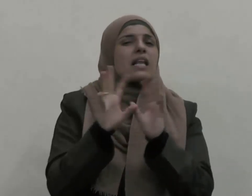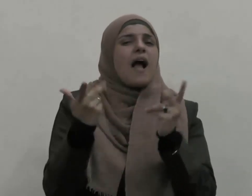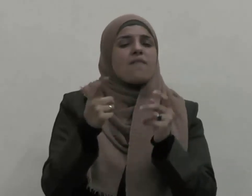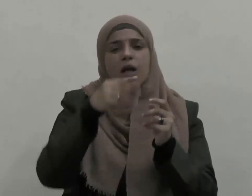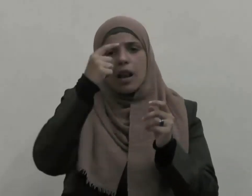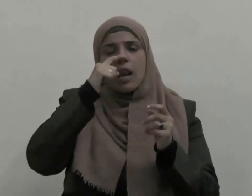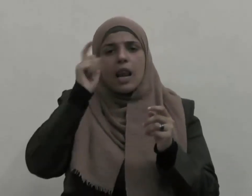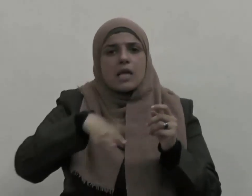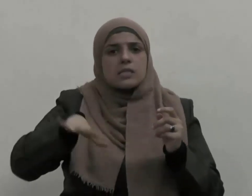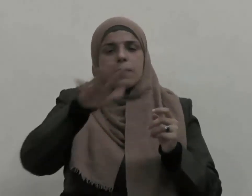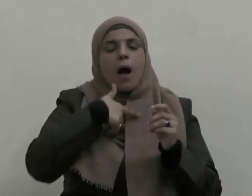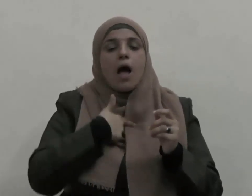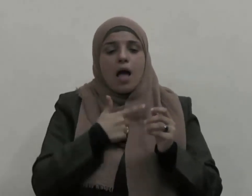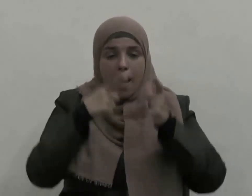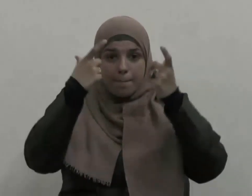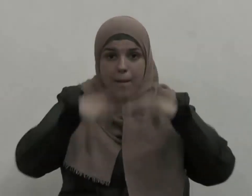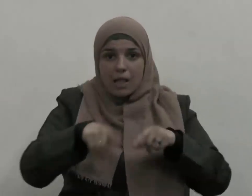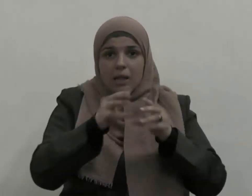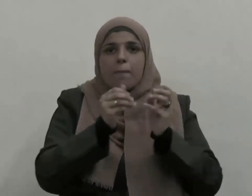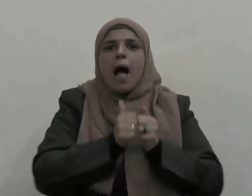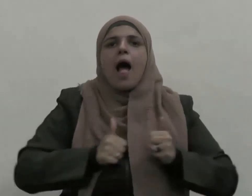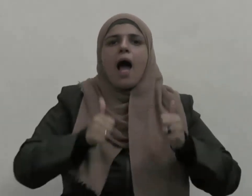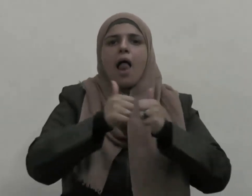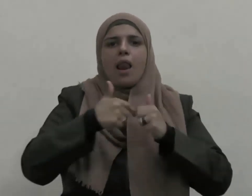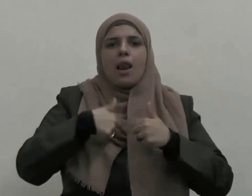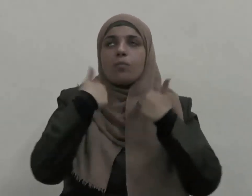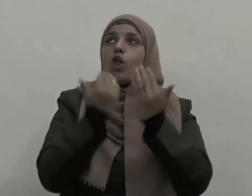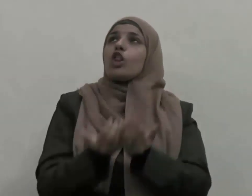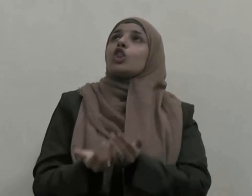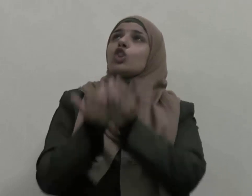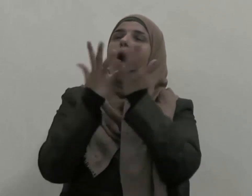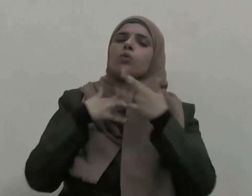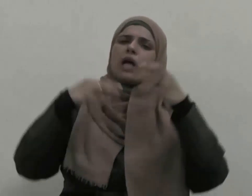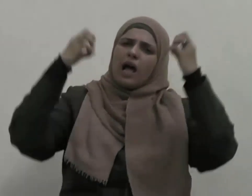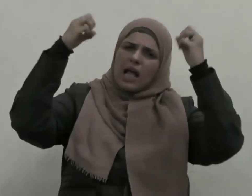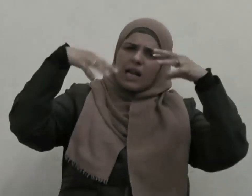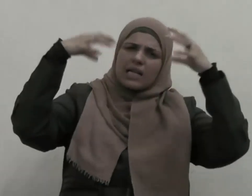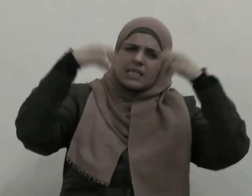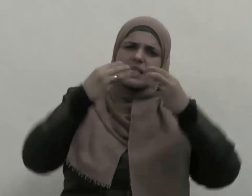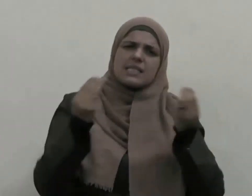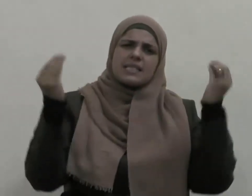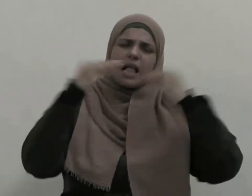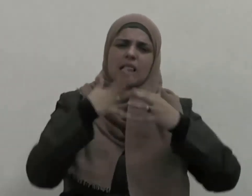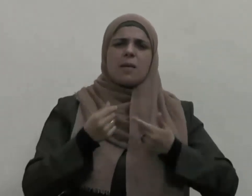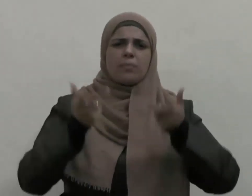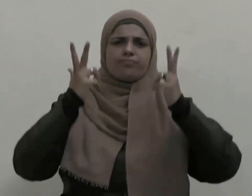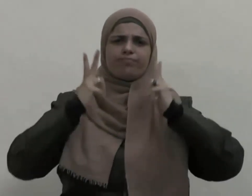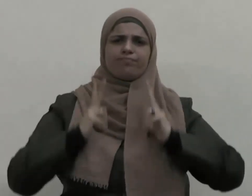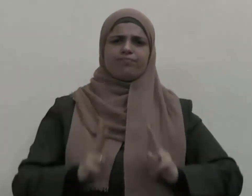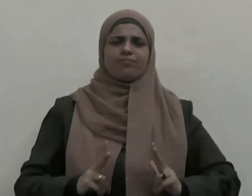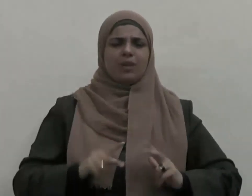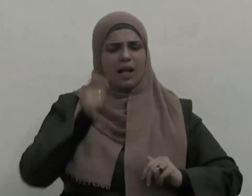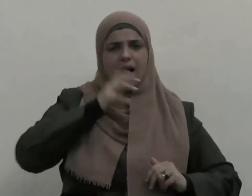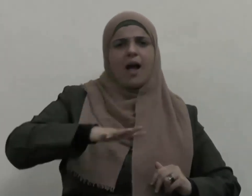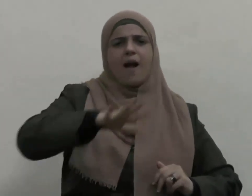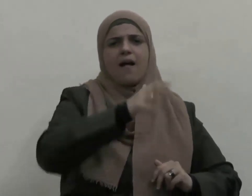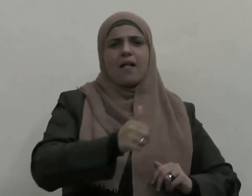كما دعا لهم بالرزق الذي يغنيهم عن غيرهم لأن البلد إذا كان آمنا